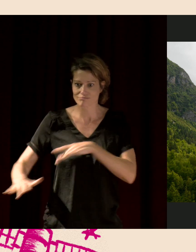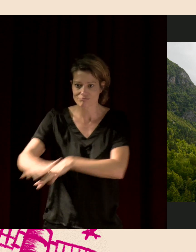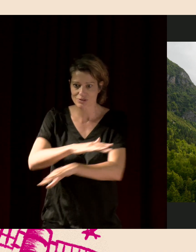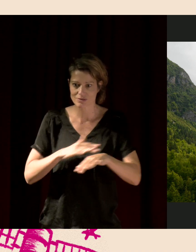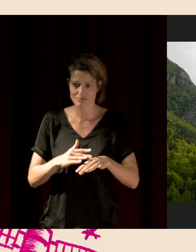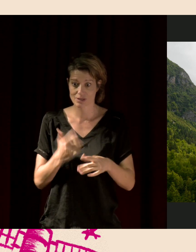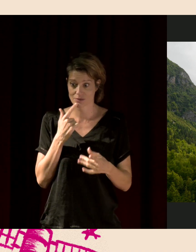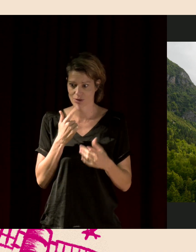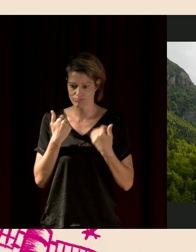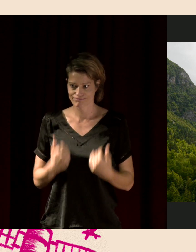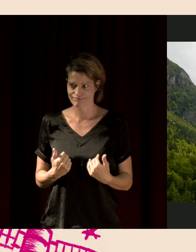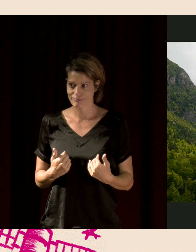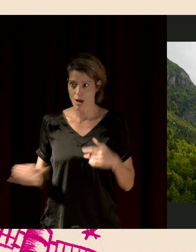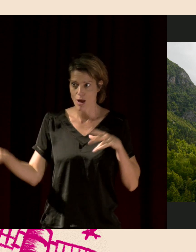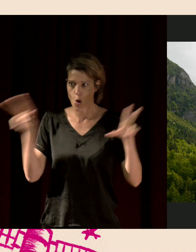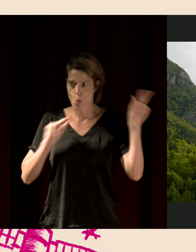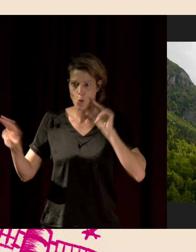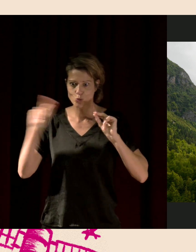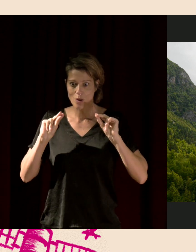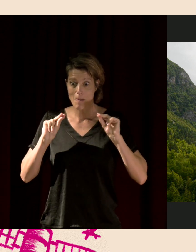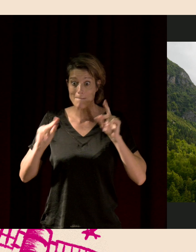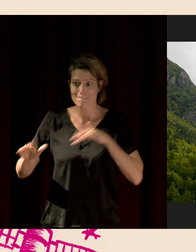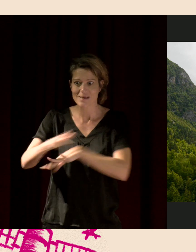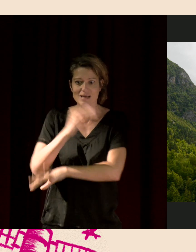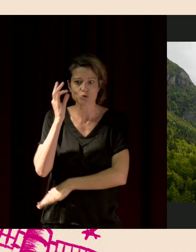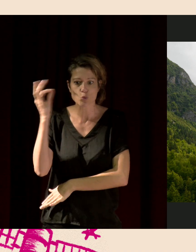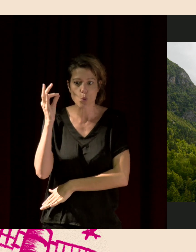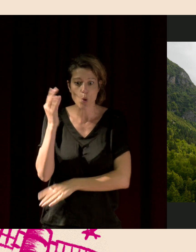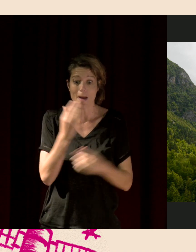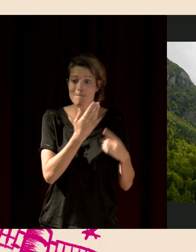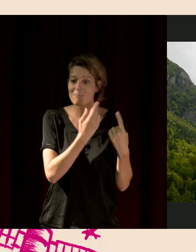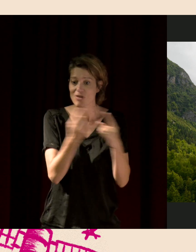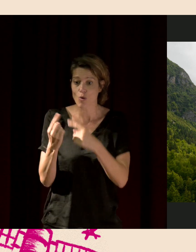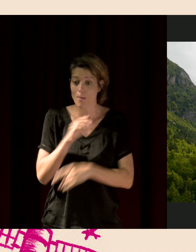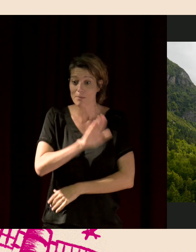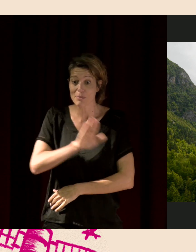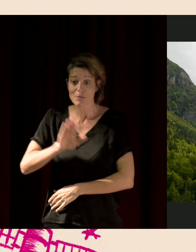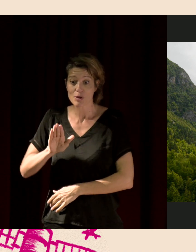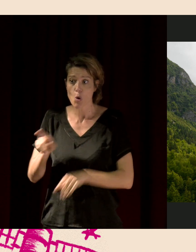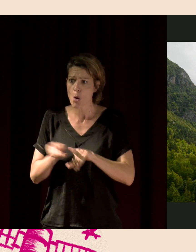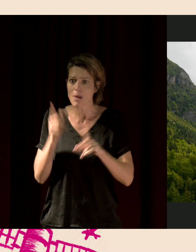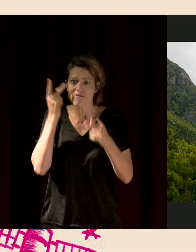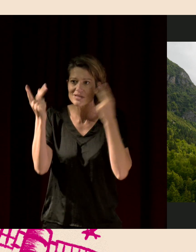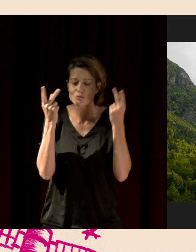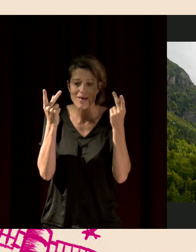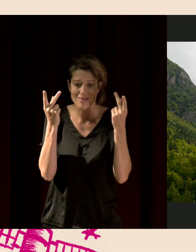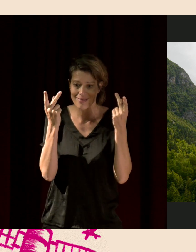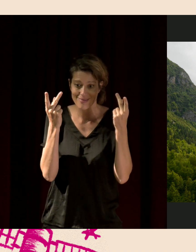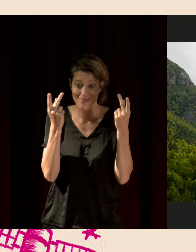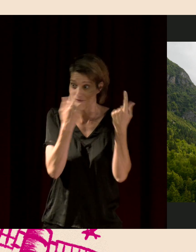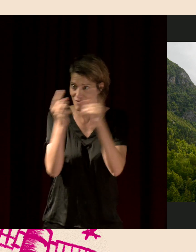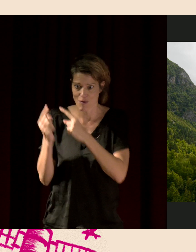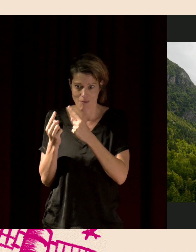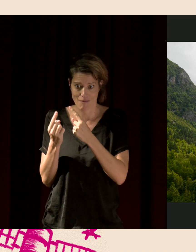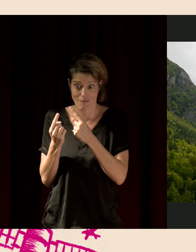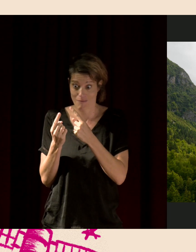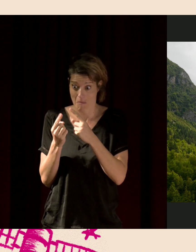nous, on va recevoir différents paysages sonores. Comme vous allez avoir aussi différents paysages visuels, où vous allez cadrer de manière différente. Et avec vos oreilles, c'est